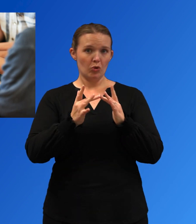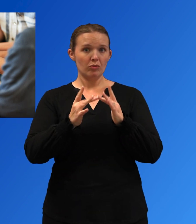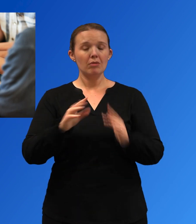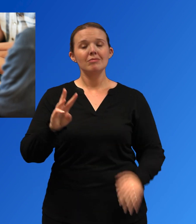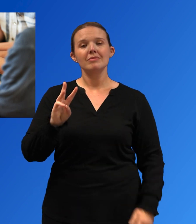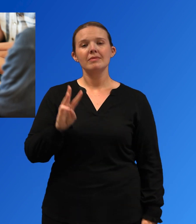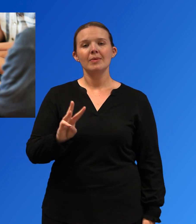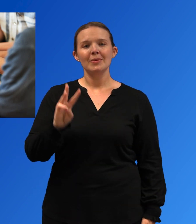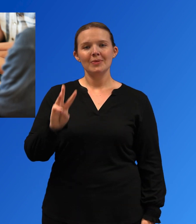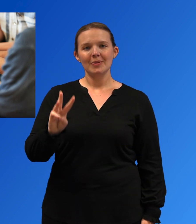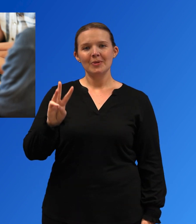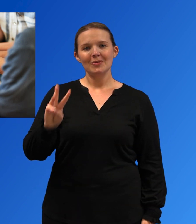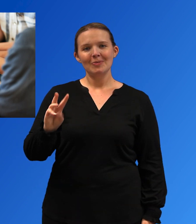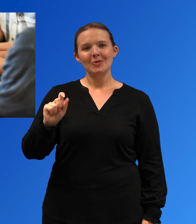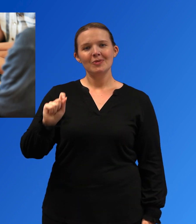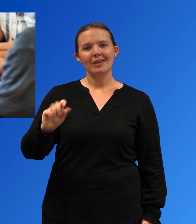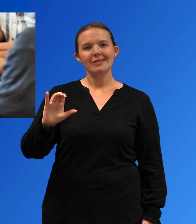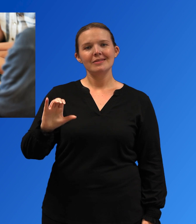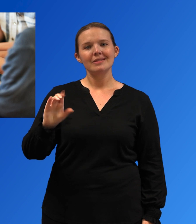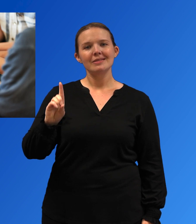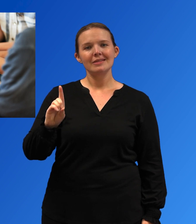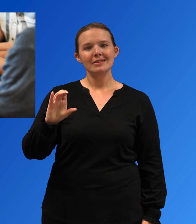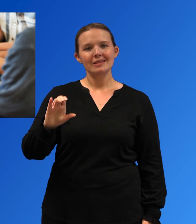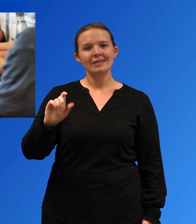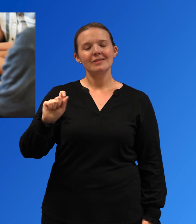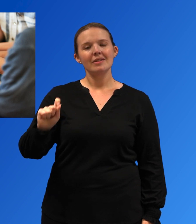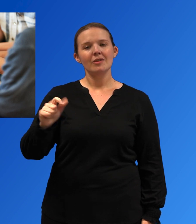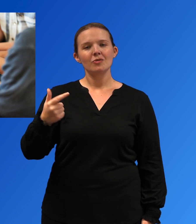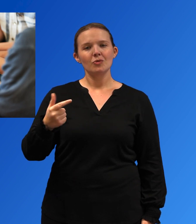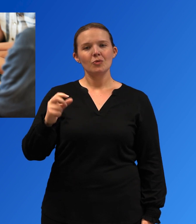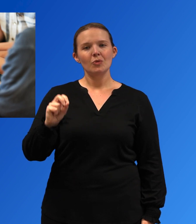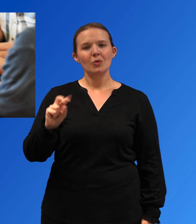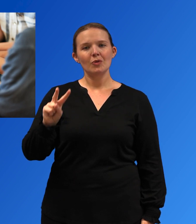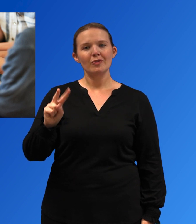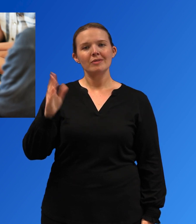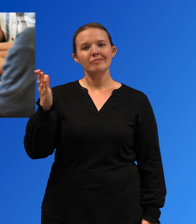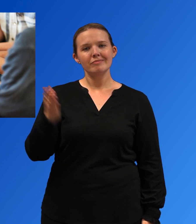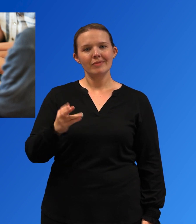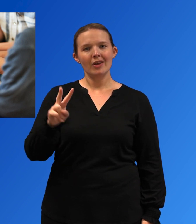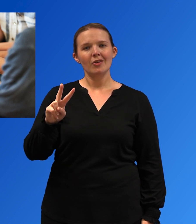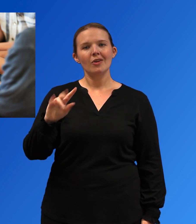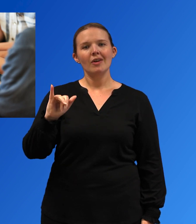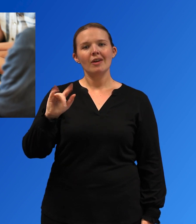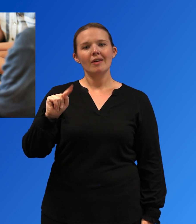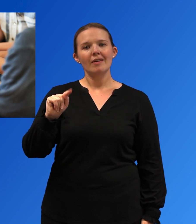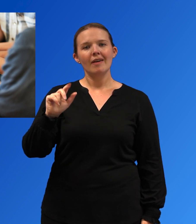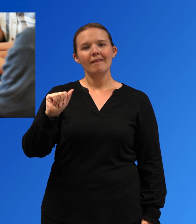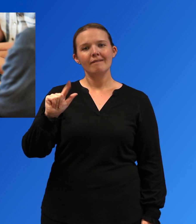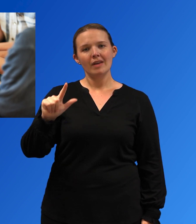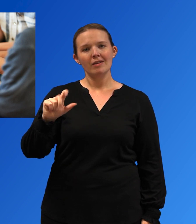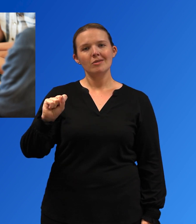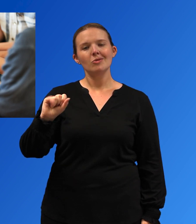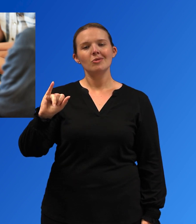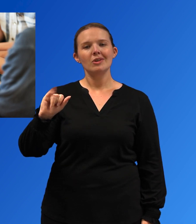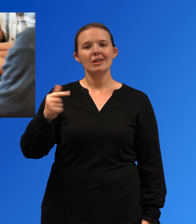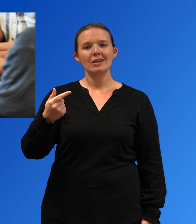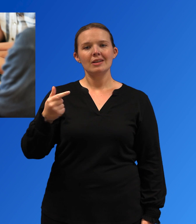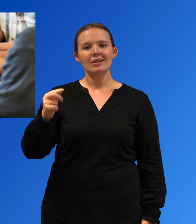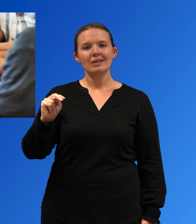obtener más información visite www.cdc.gov.arra VitalScience.